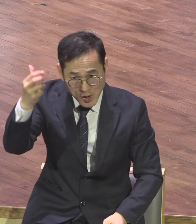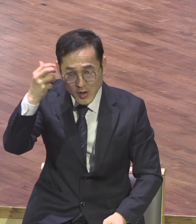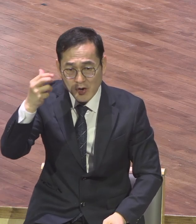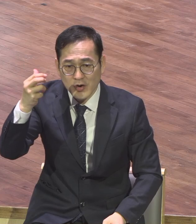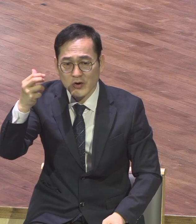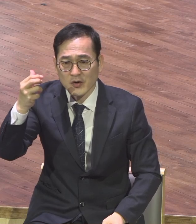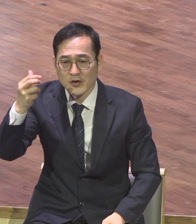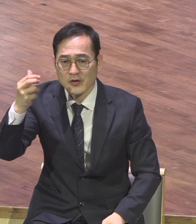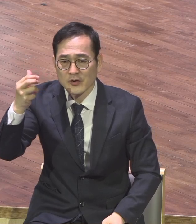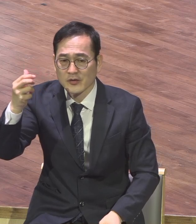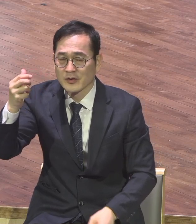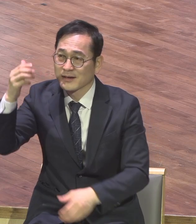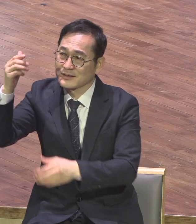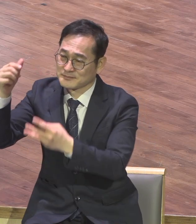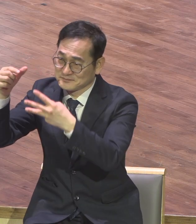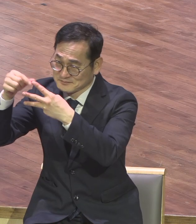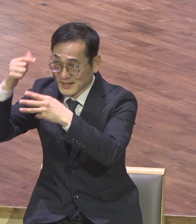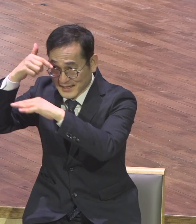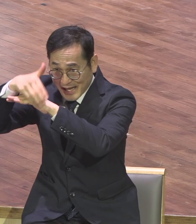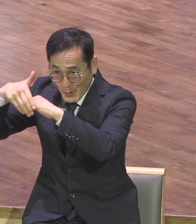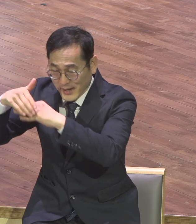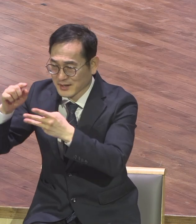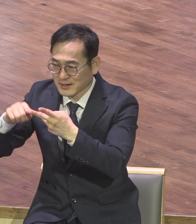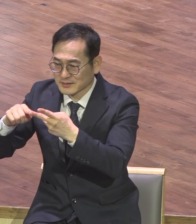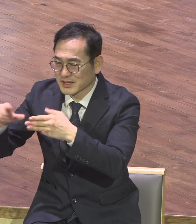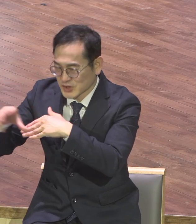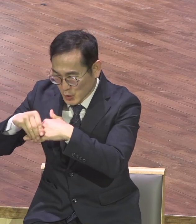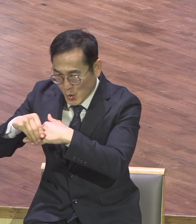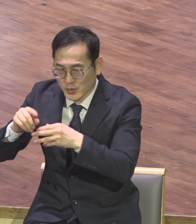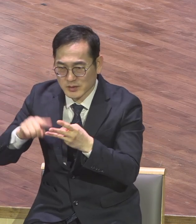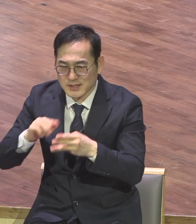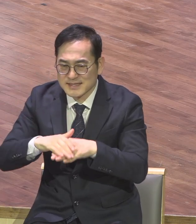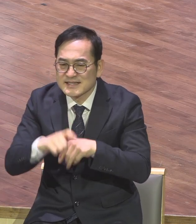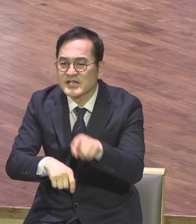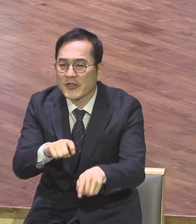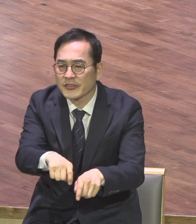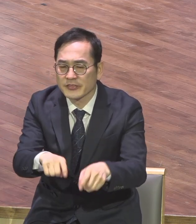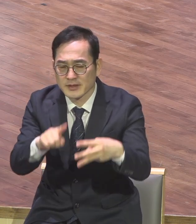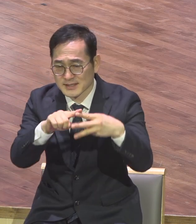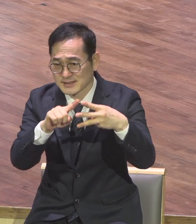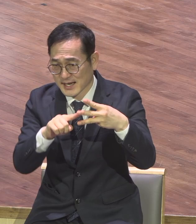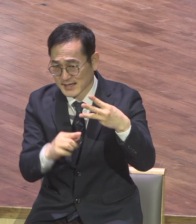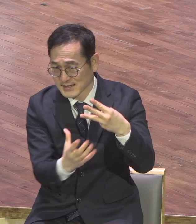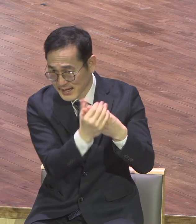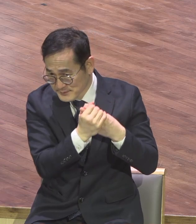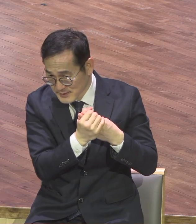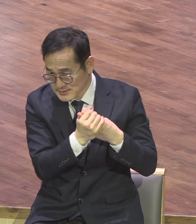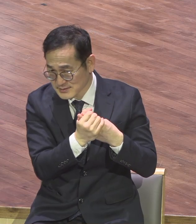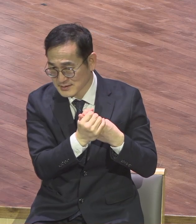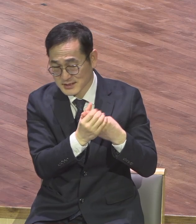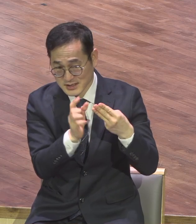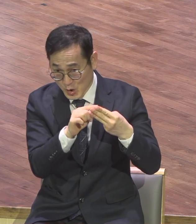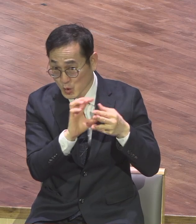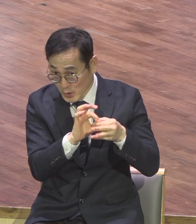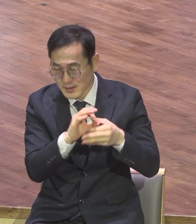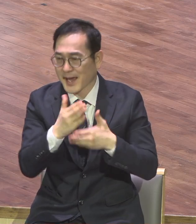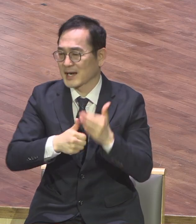이것을 통해서 우리가 하나님의 자녀가 되었다라는 신분과 권세에 대해서